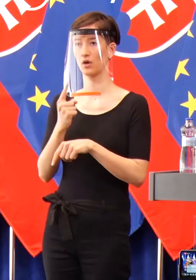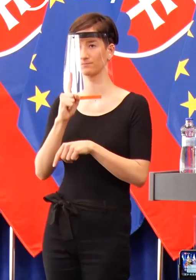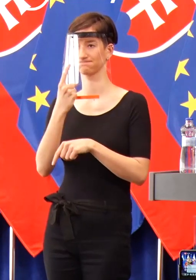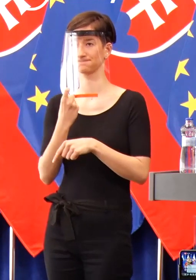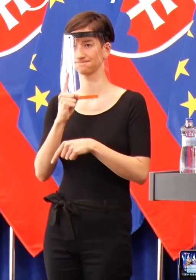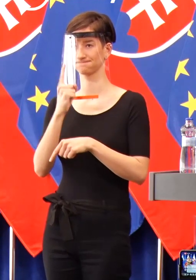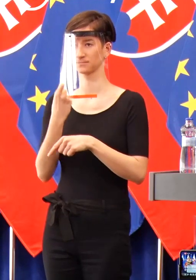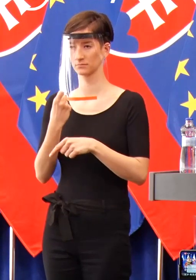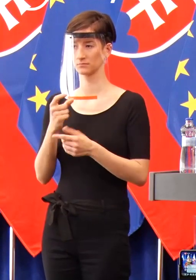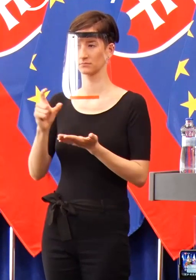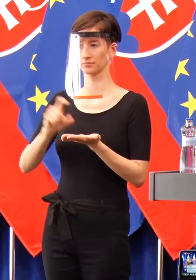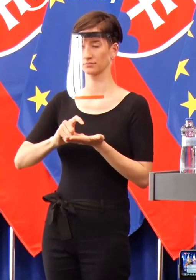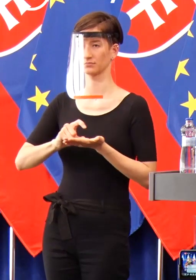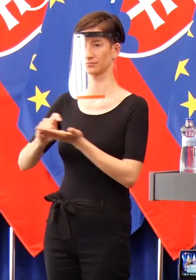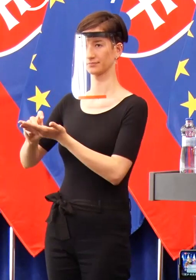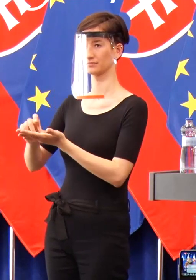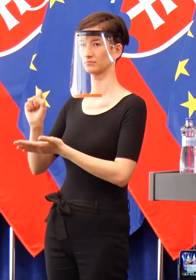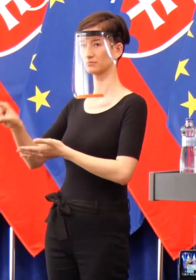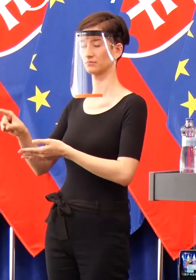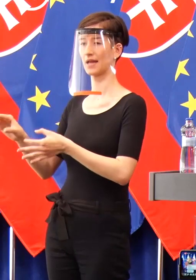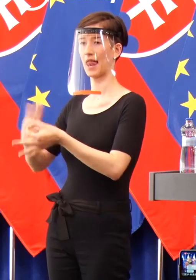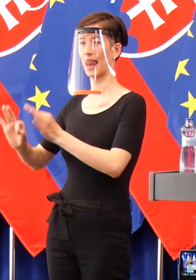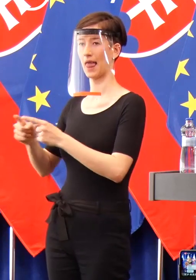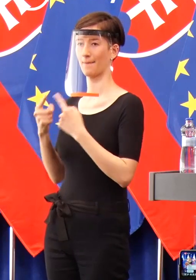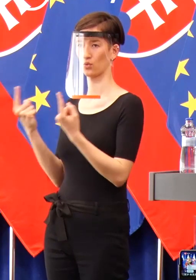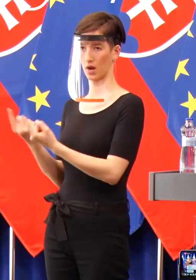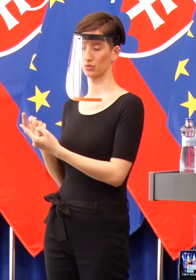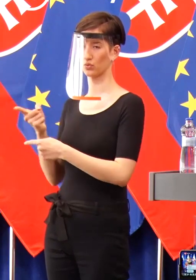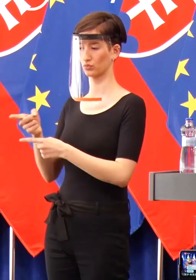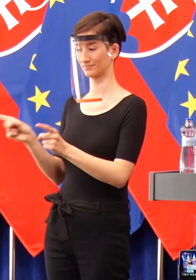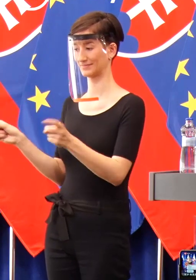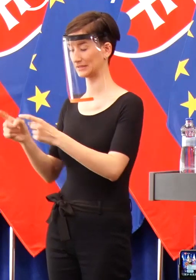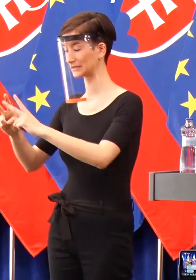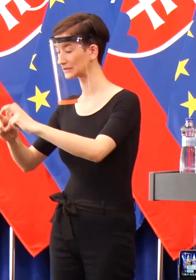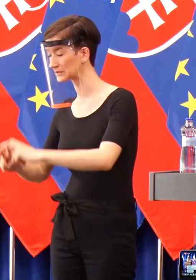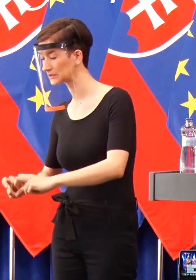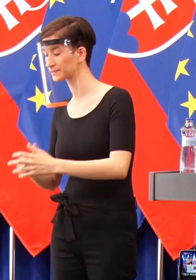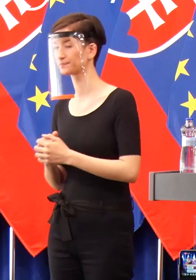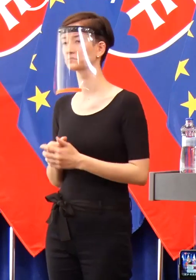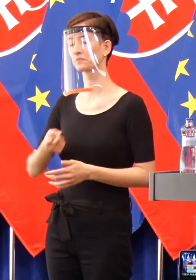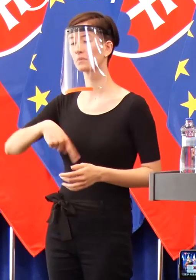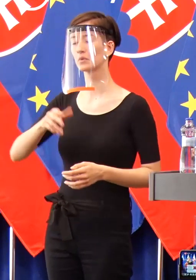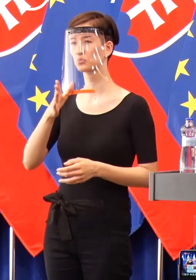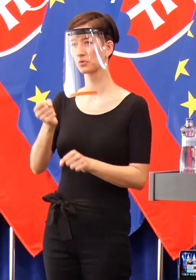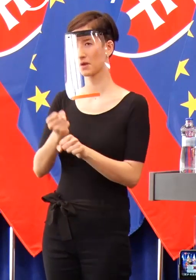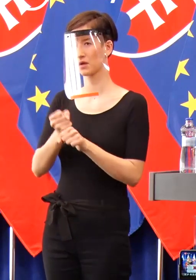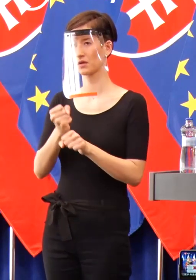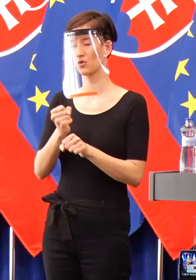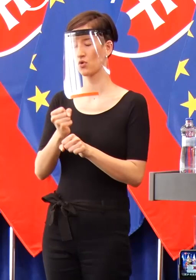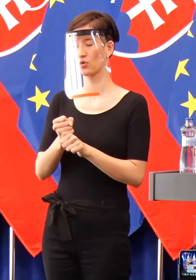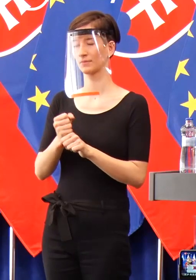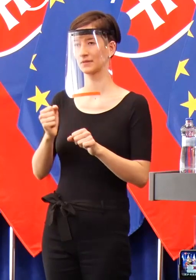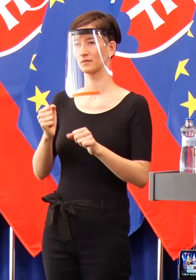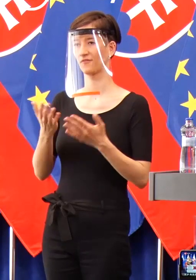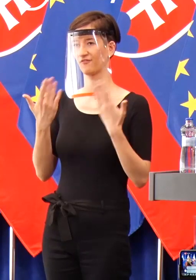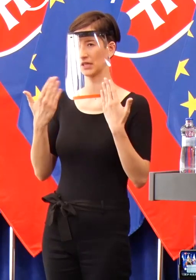vykonávajú ich diagnostiku. Budeme pracovať aj cez víkend. Dostal som otázku, prečo som zrušil